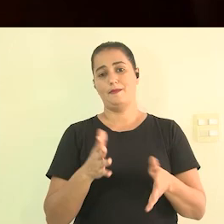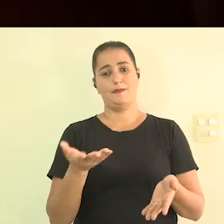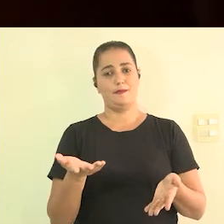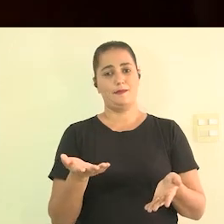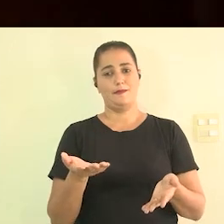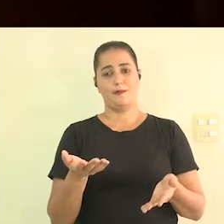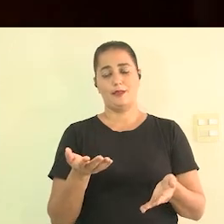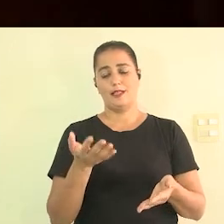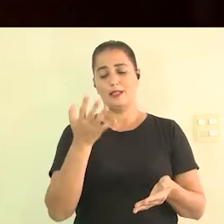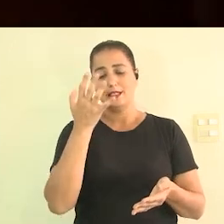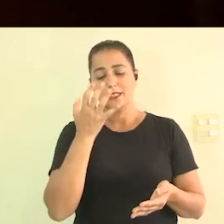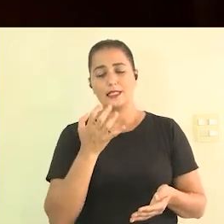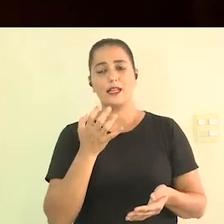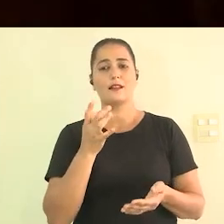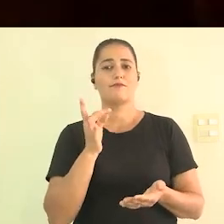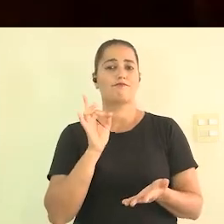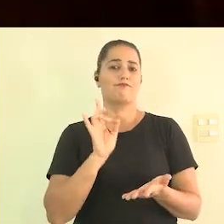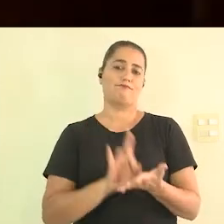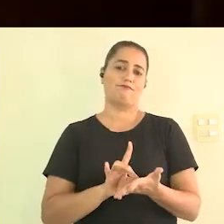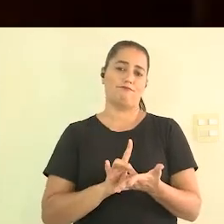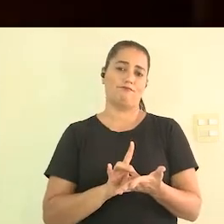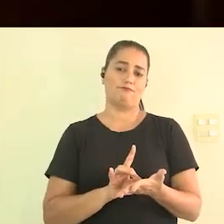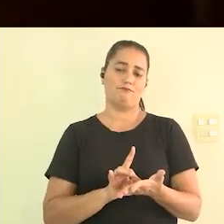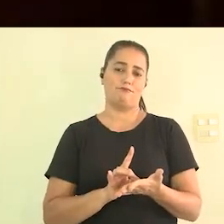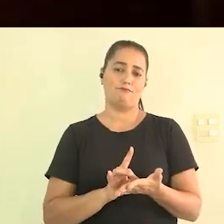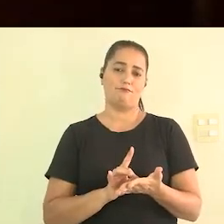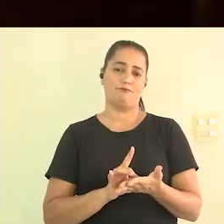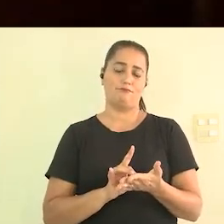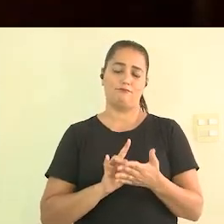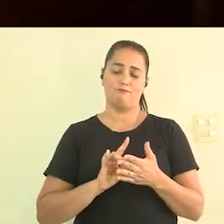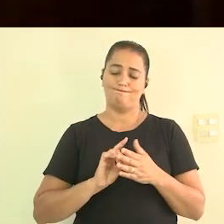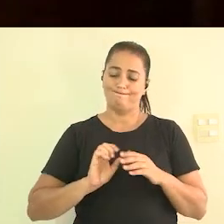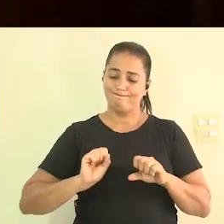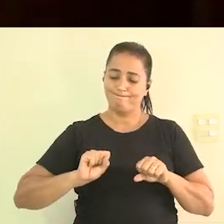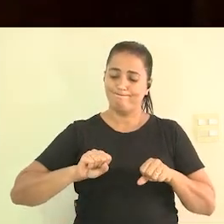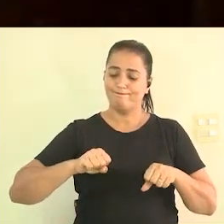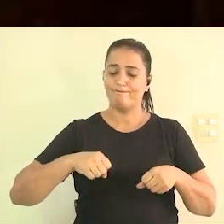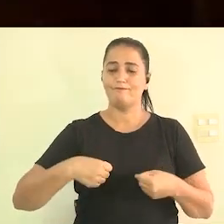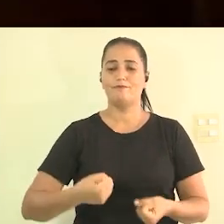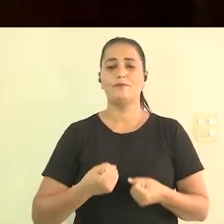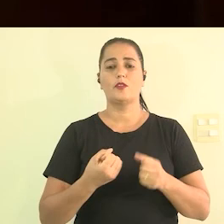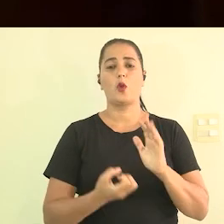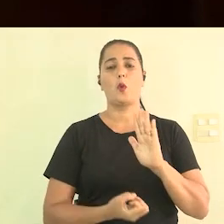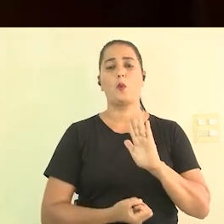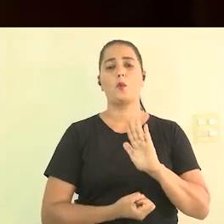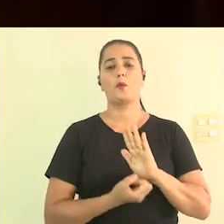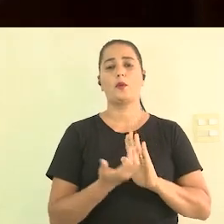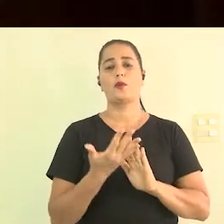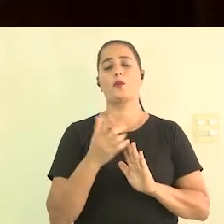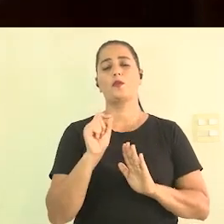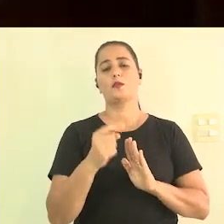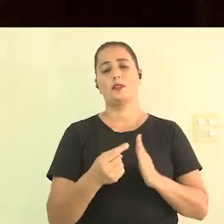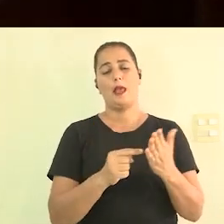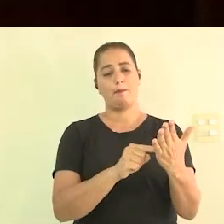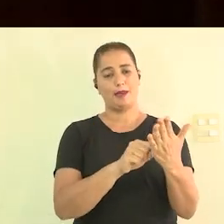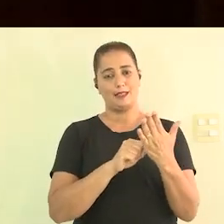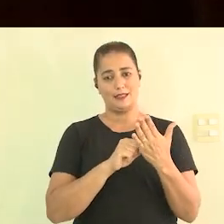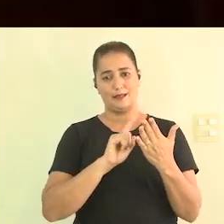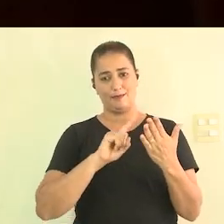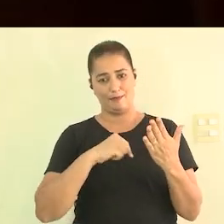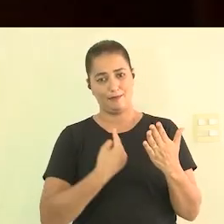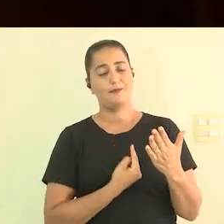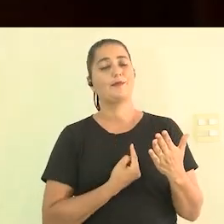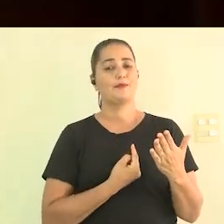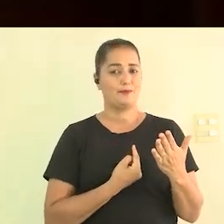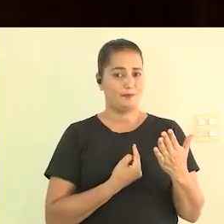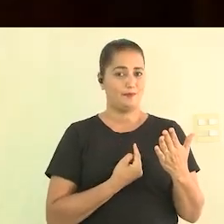engajado o produtor está e ele se apresenta para a gente porque isso é um laço de confiança e de saber olha nos teus